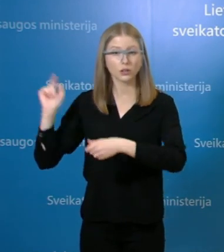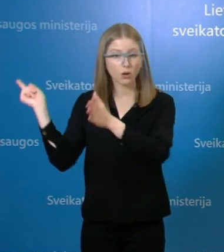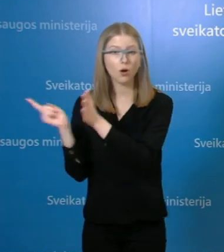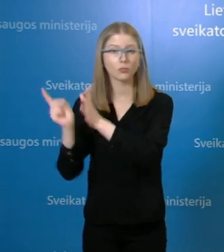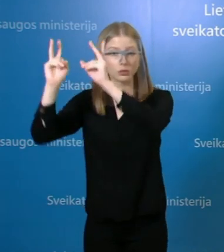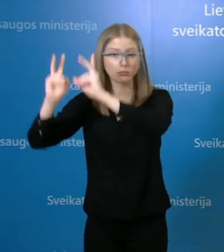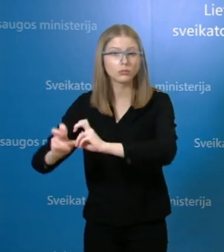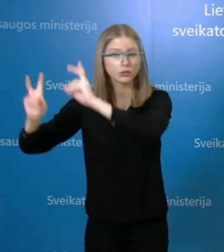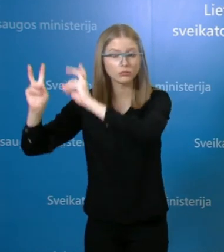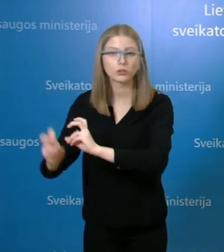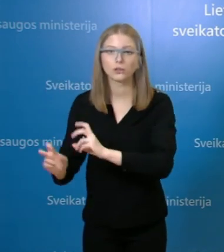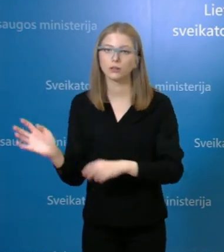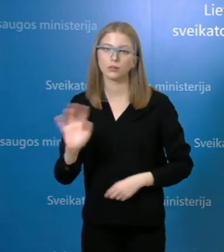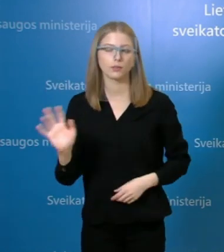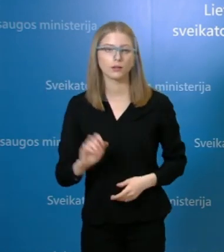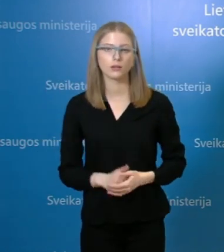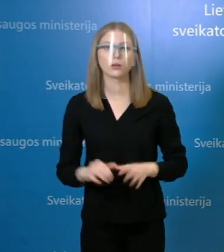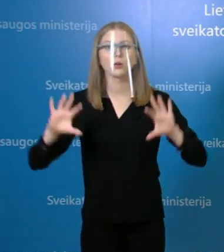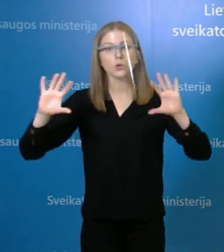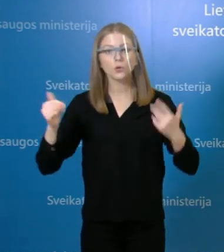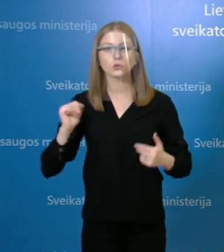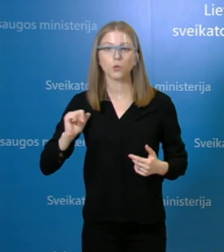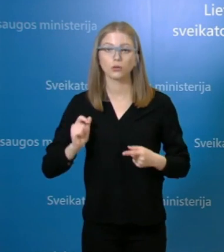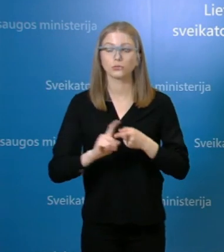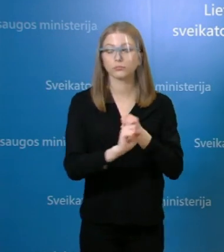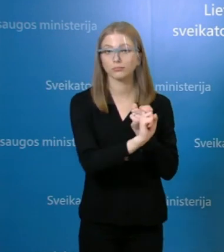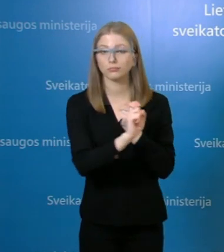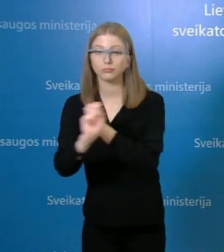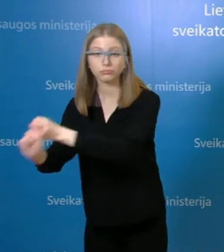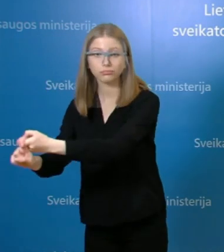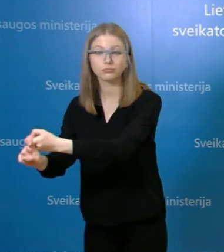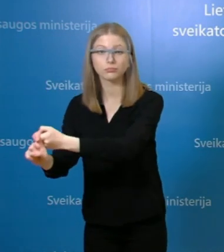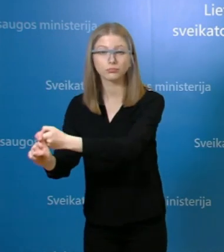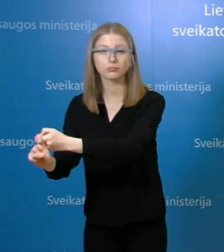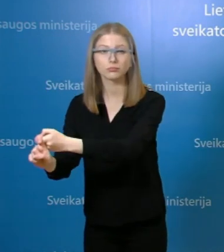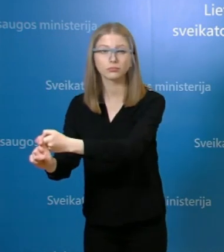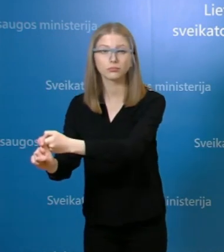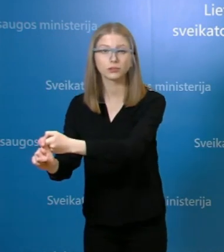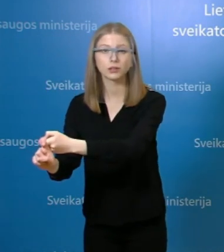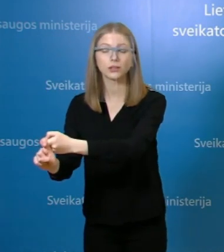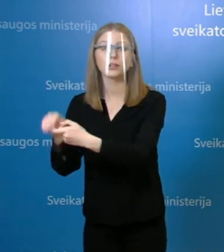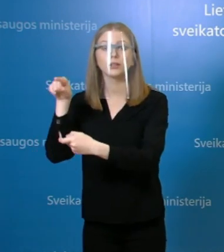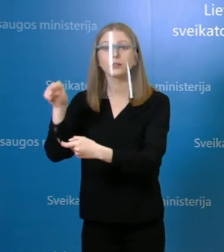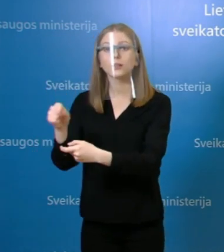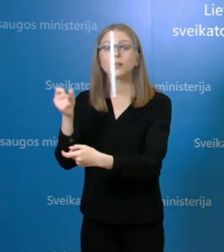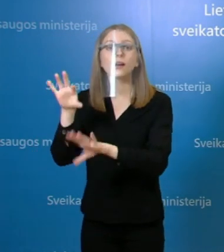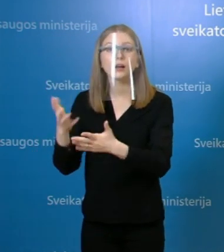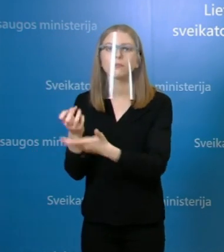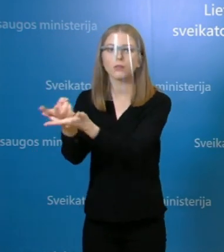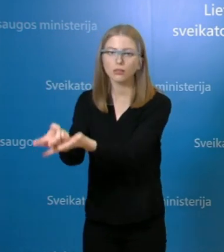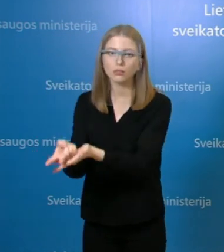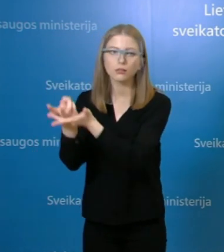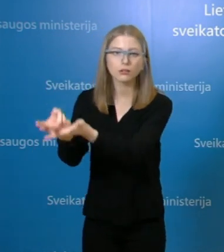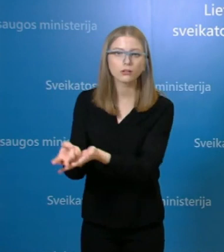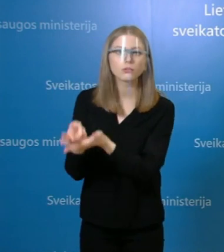kad pacientai, jeigu ir užsikrėstų hospitalizacijos ir ilgos hospitalizacijos metu, kurį kartais